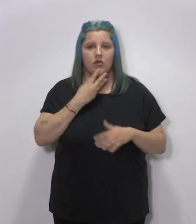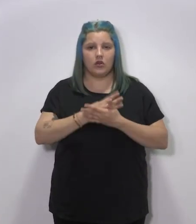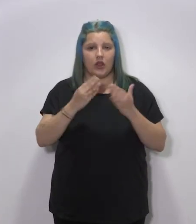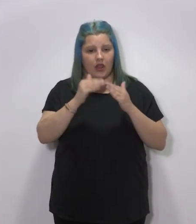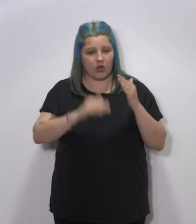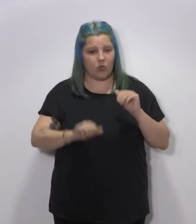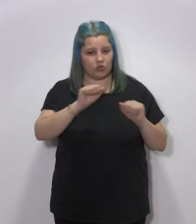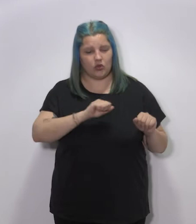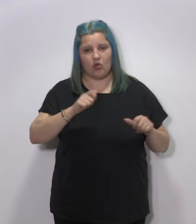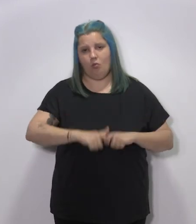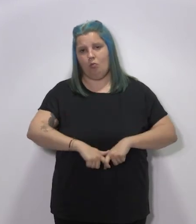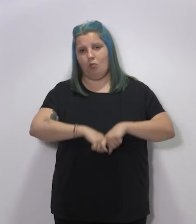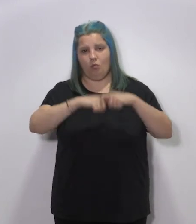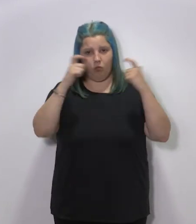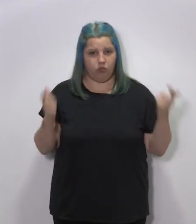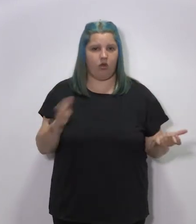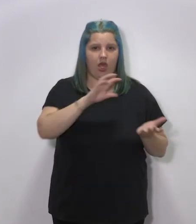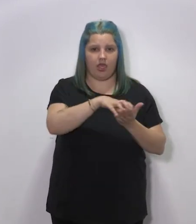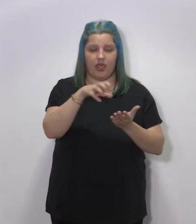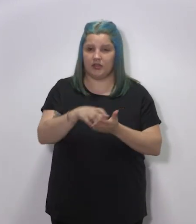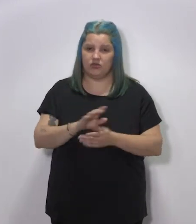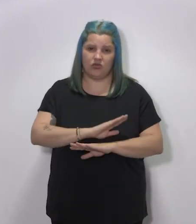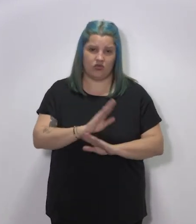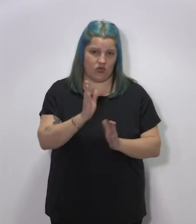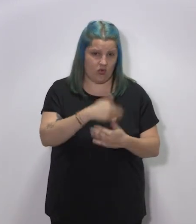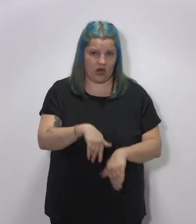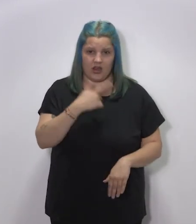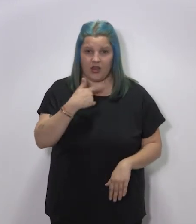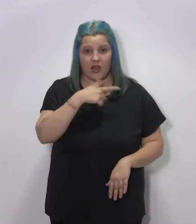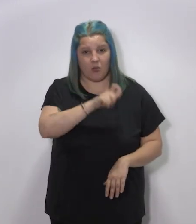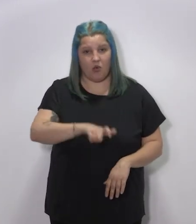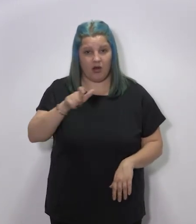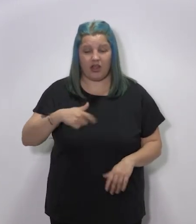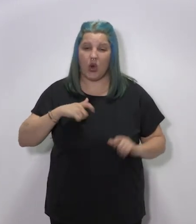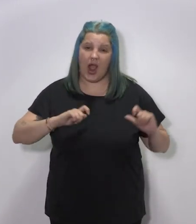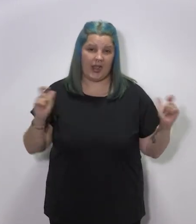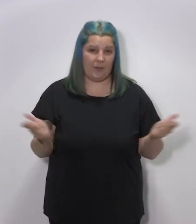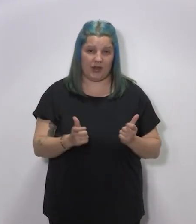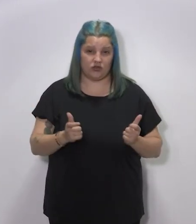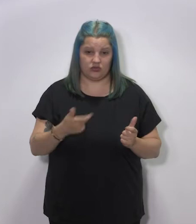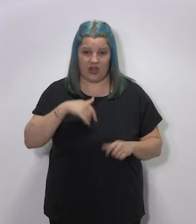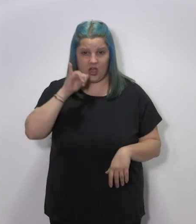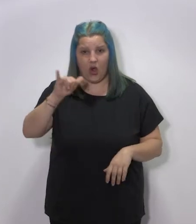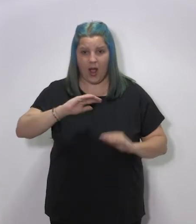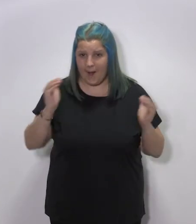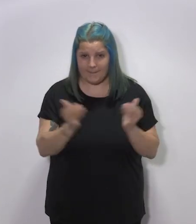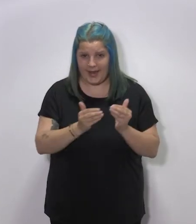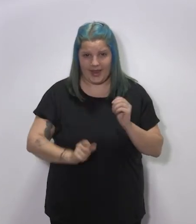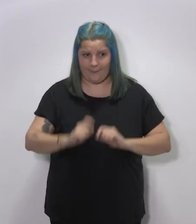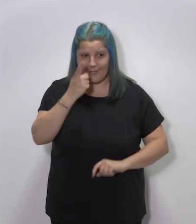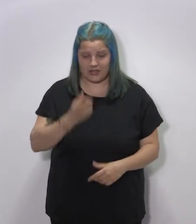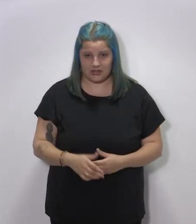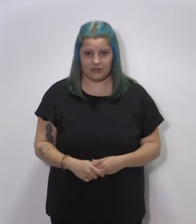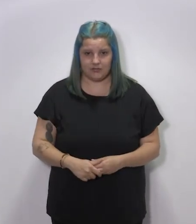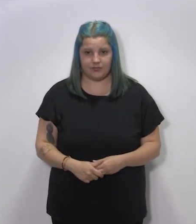elevado de menores en protección en cuanto a centros. Lógicamente, somos la comunidad de menor población de todo el